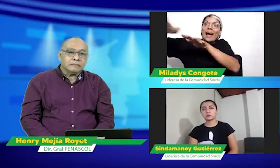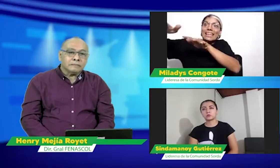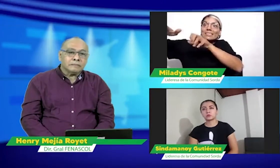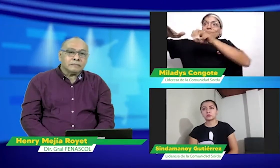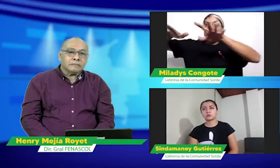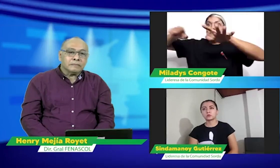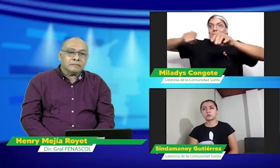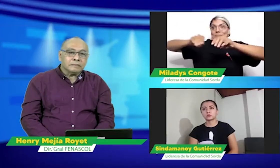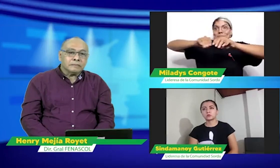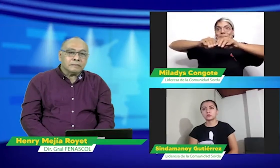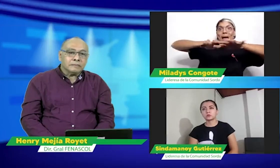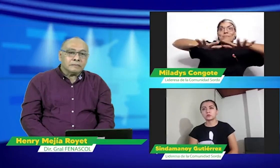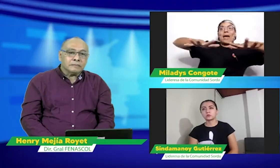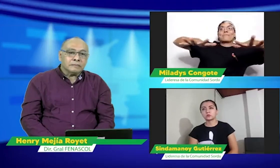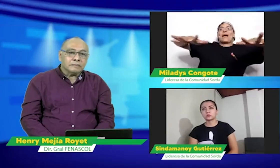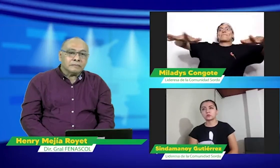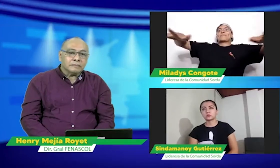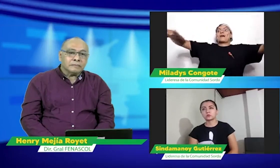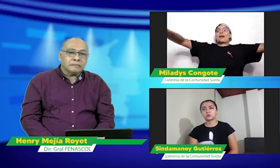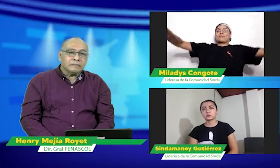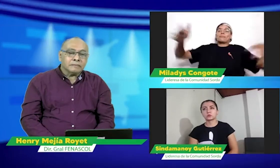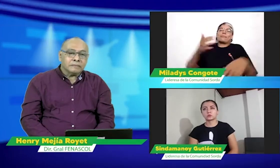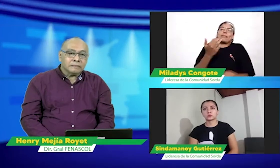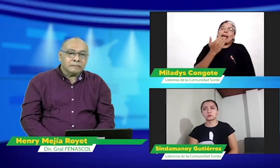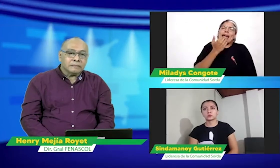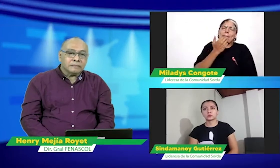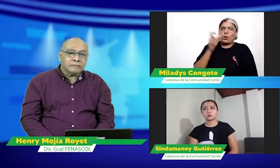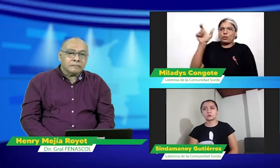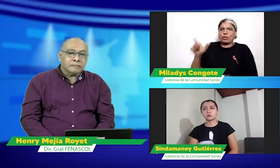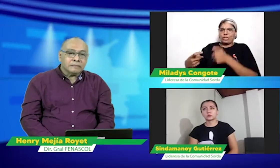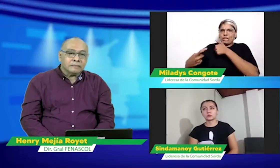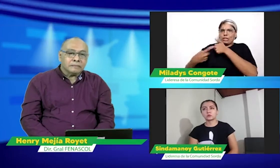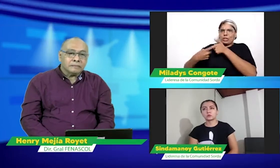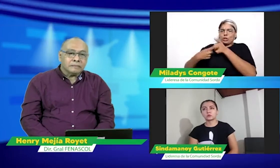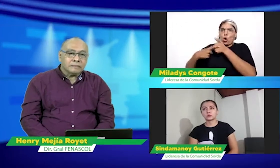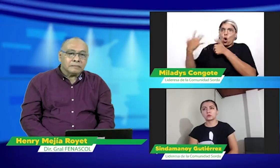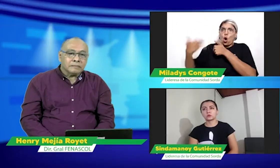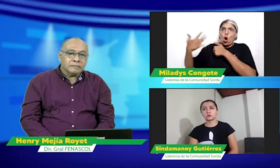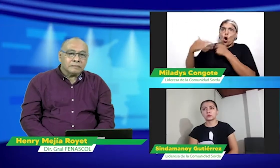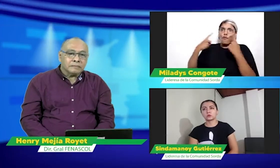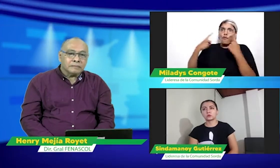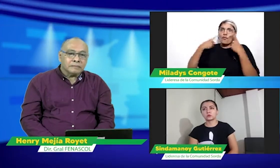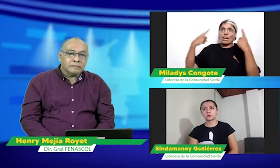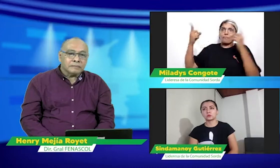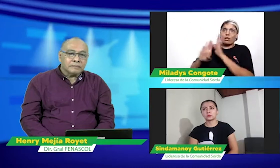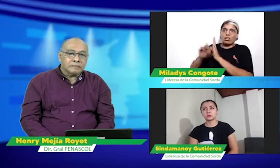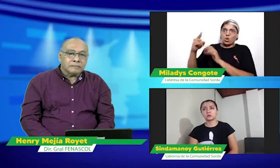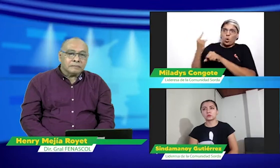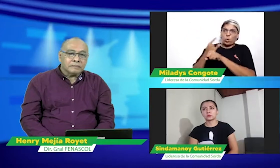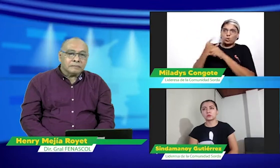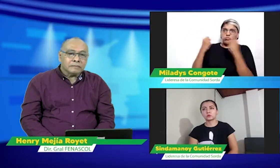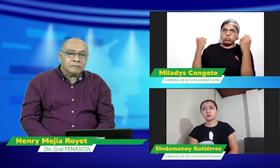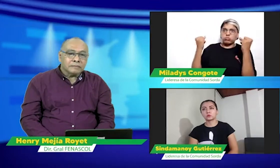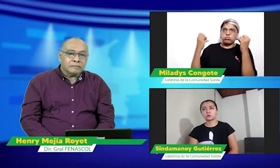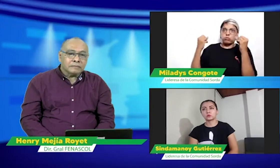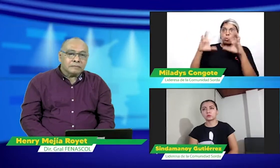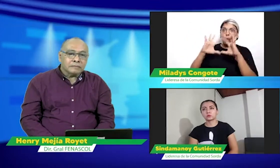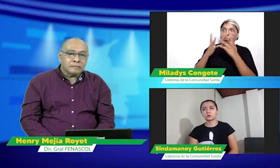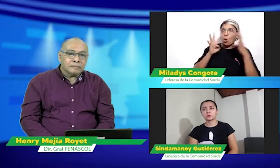ellos que puedan divulgar lo que nosotros sabemos, ¿sí? Por ejemplo, el tema de los influencers y de los